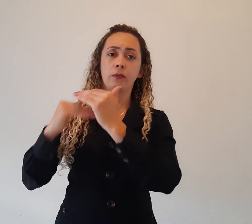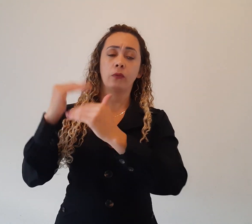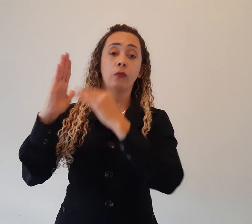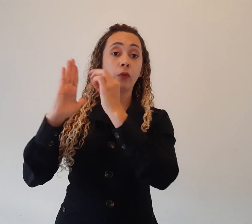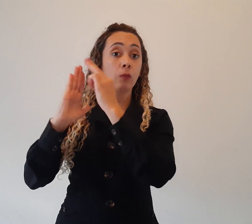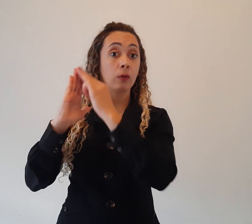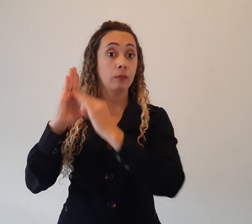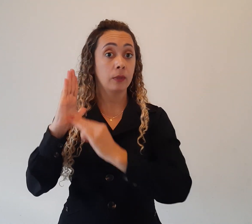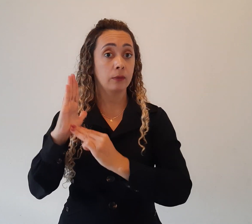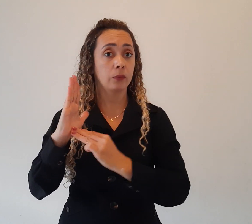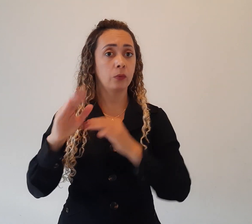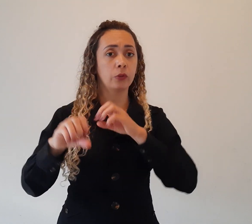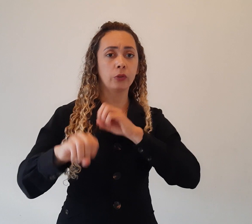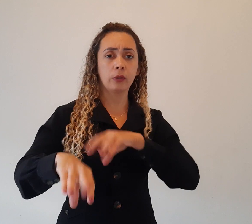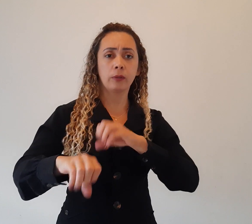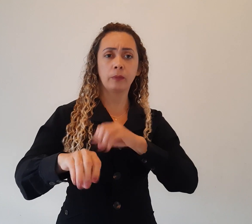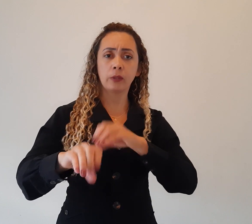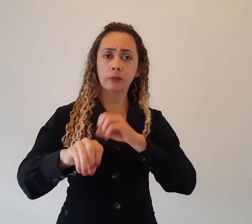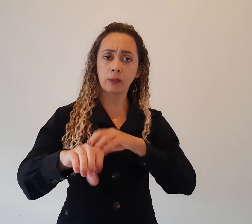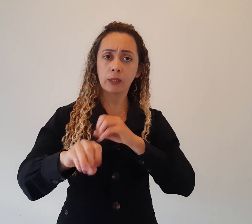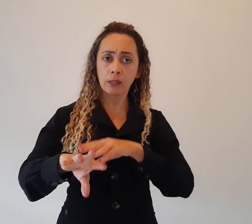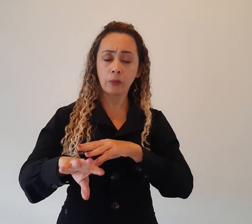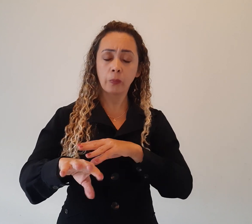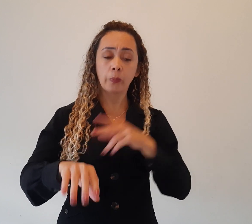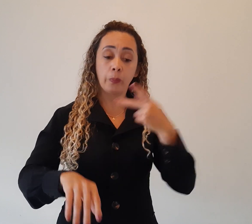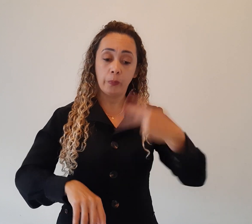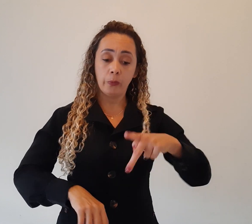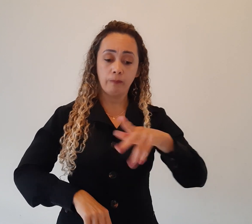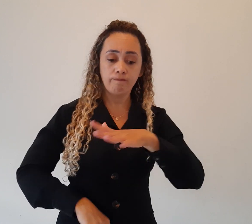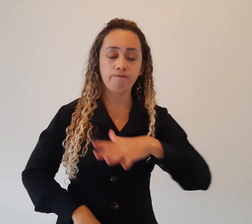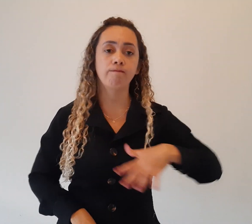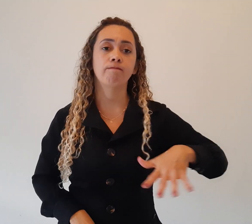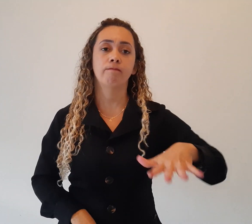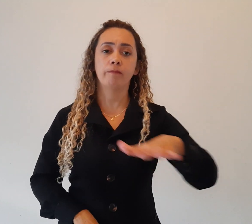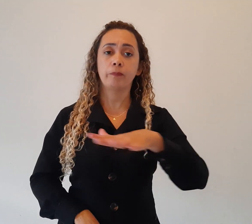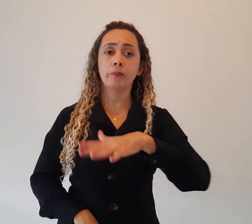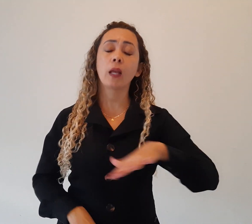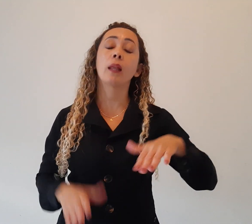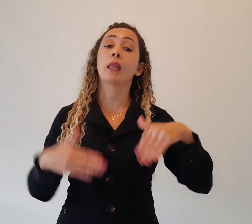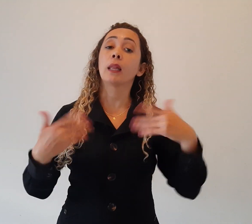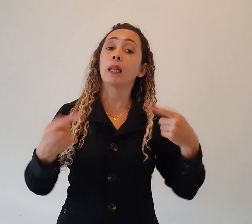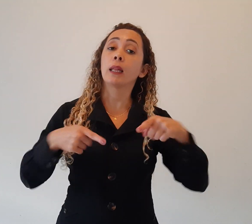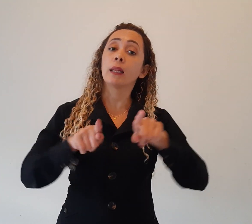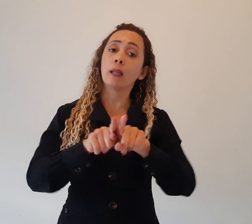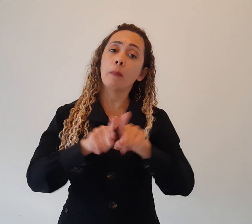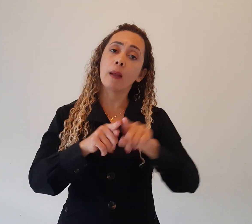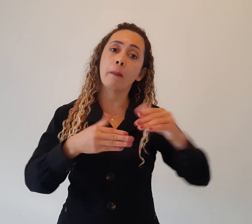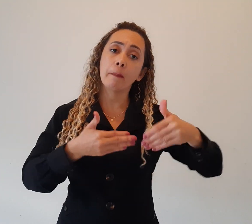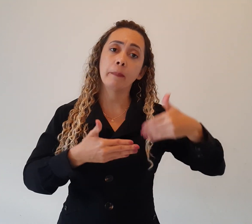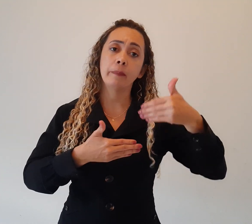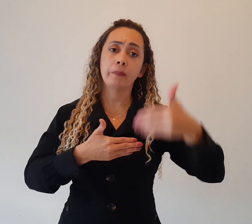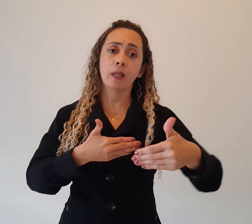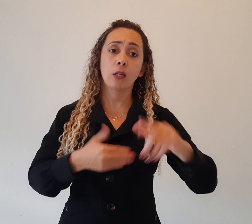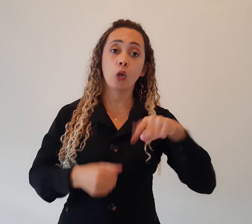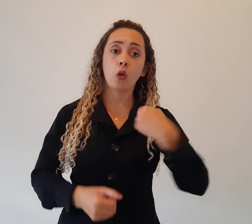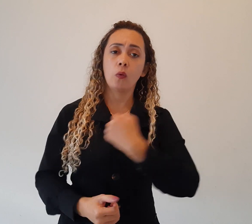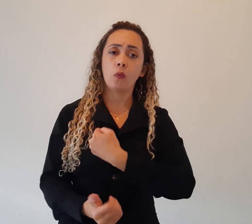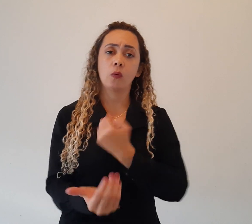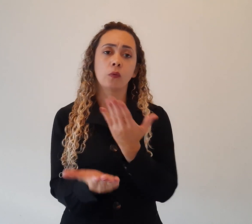educacional conhecida como a escola. Em seguida, estudaremos a unidade 2,